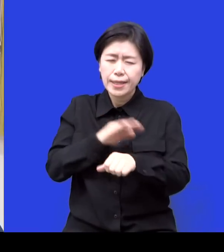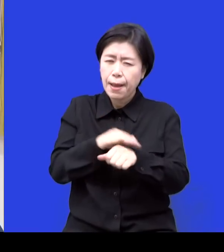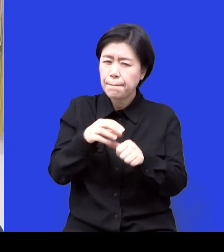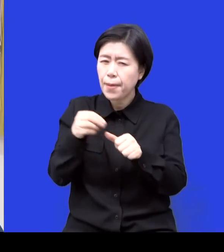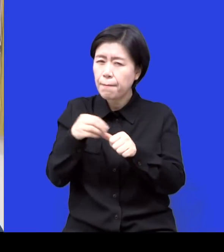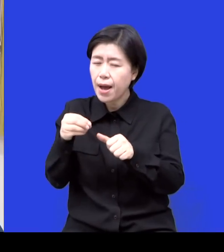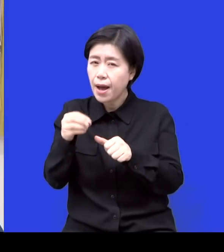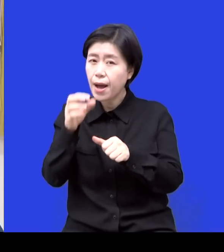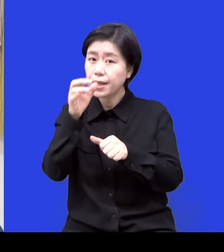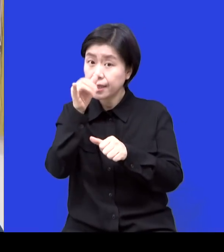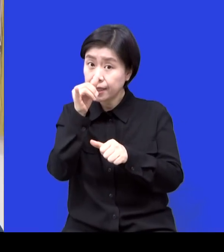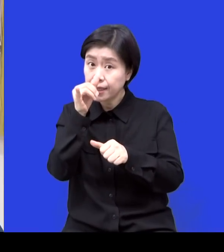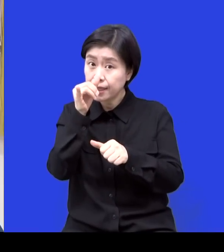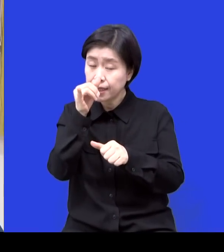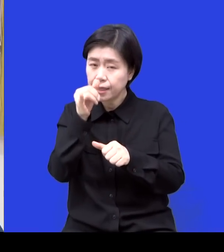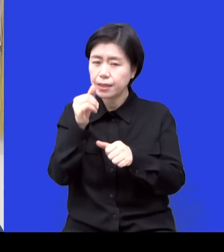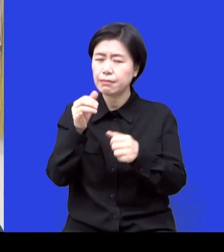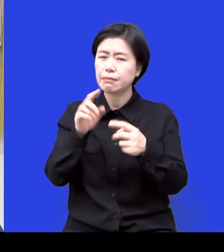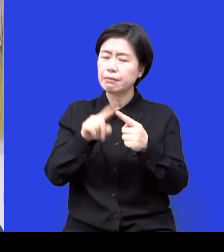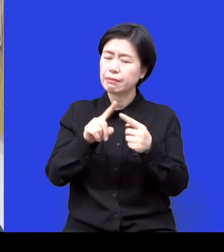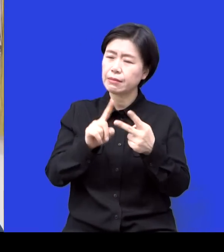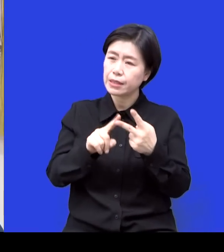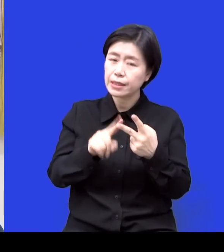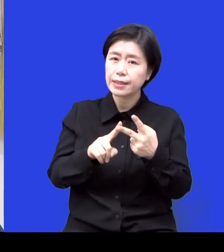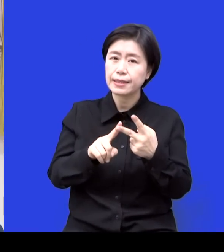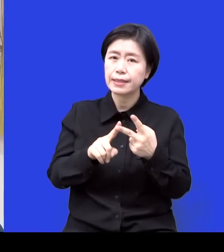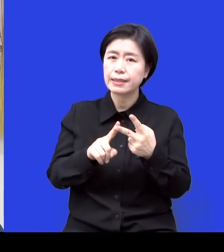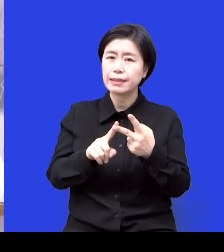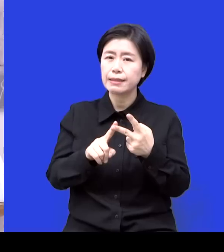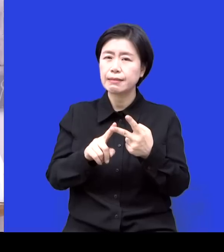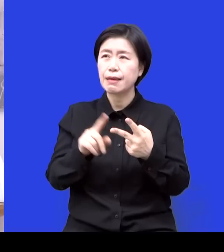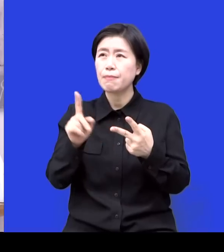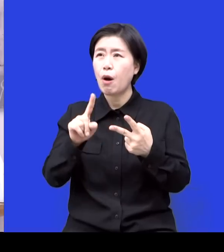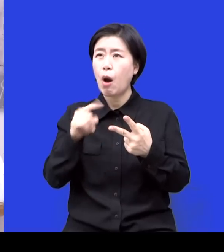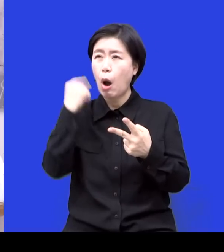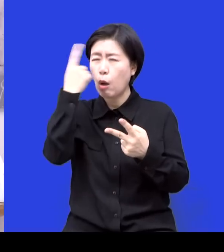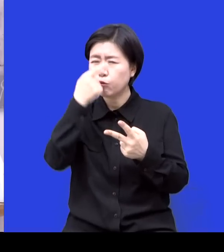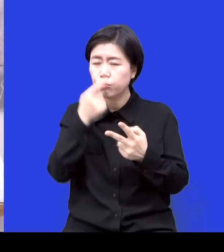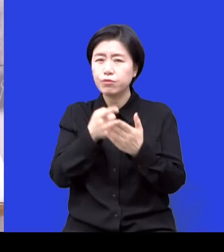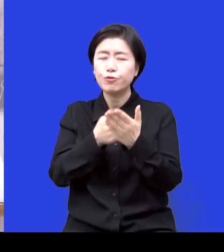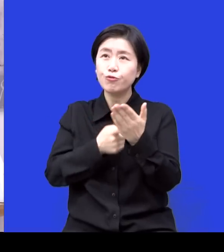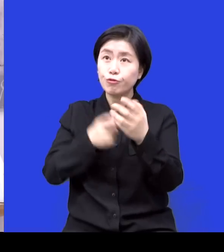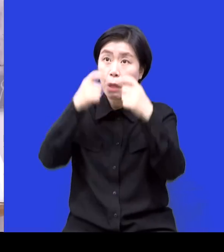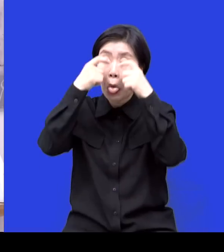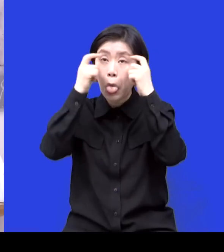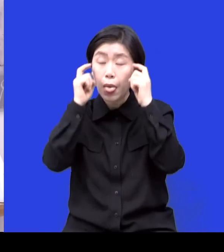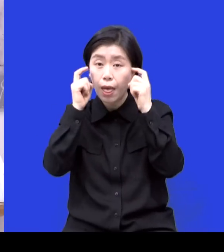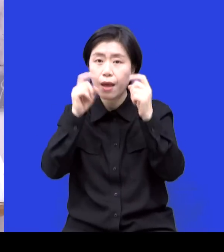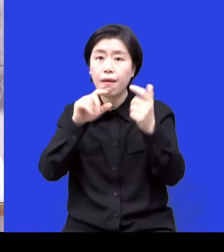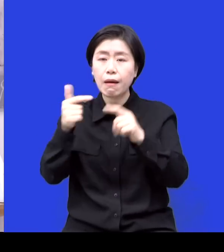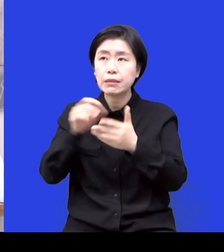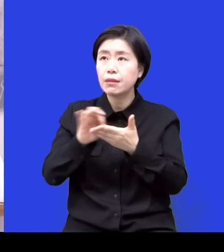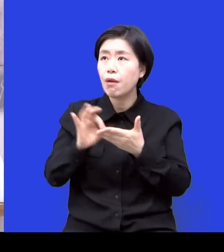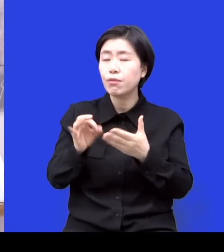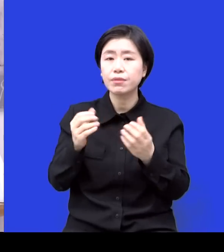뭐 진짜 이렇게 쓰는 경우도 있고 성형 수술로 다 쓰고 아니면 사기를 당하거나